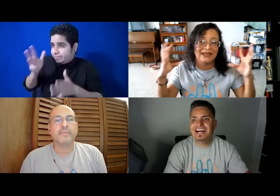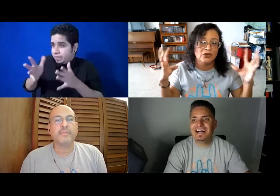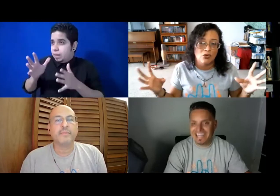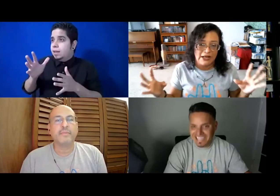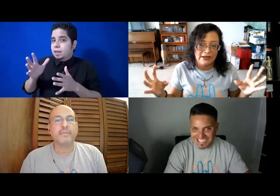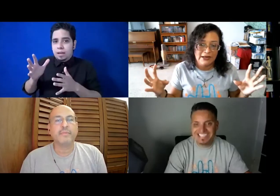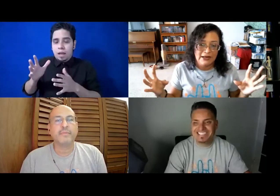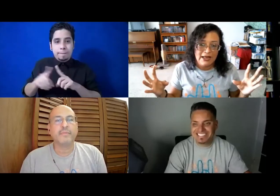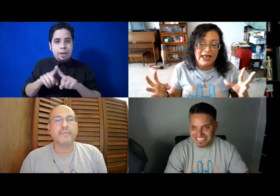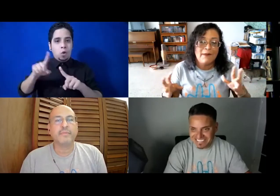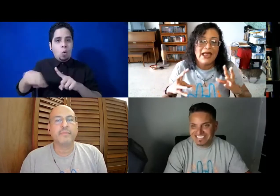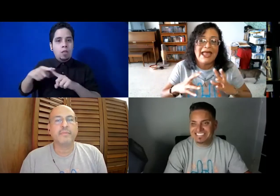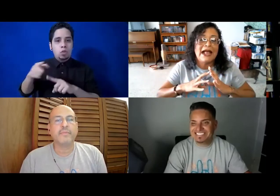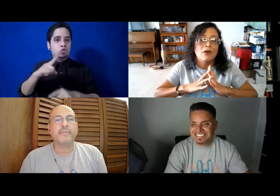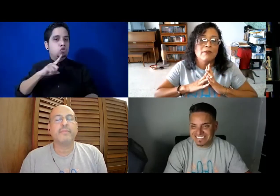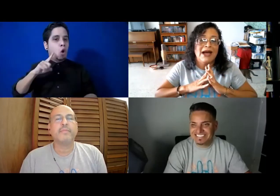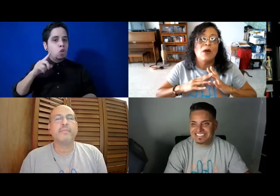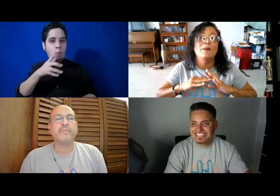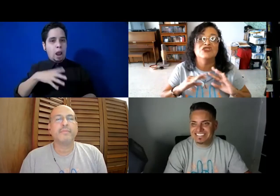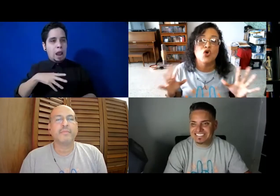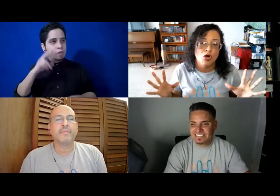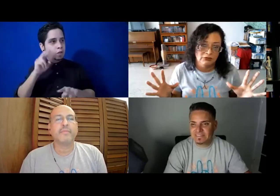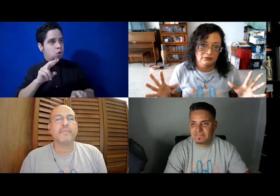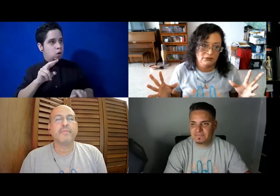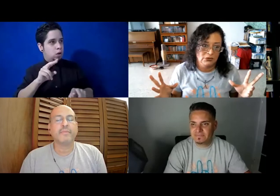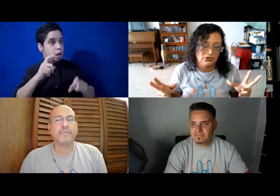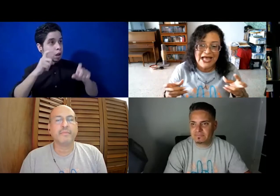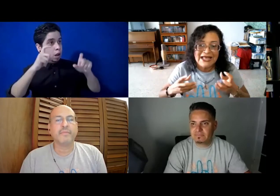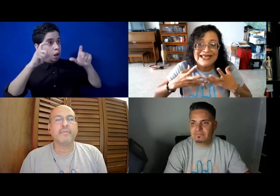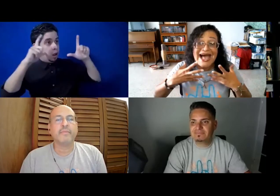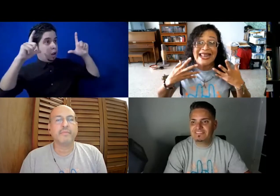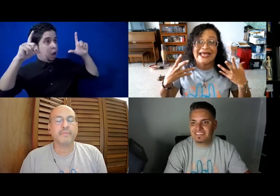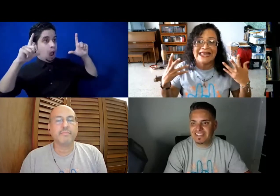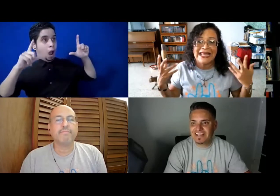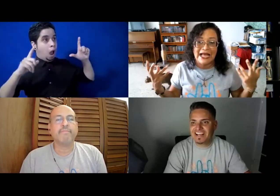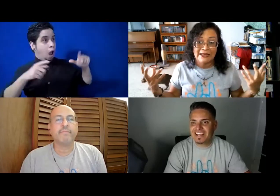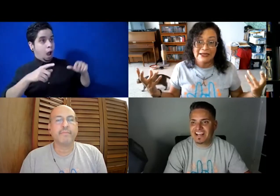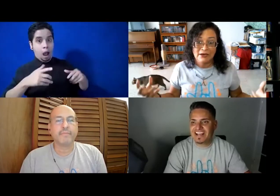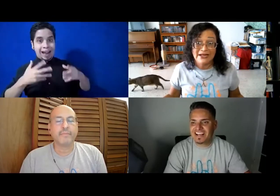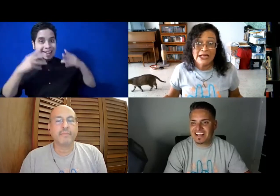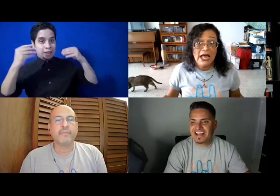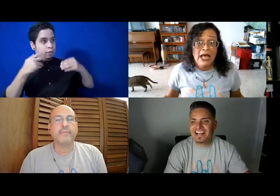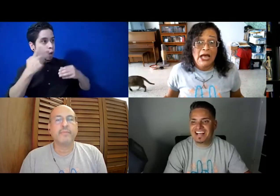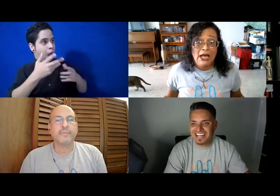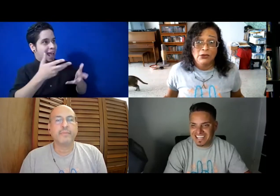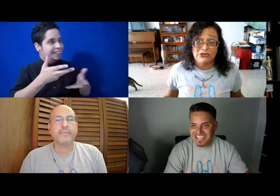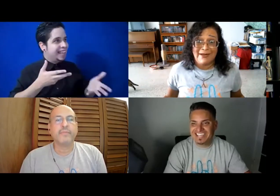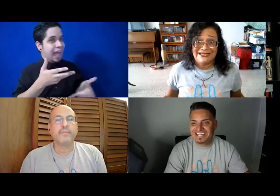señora, era, valía un millón, o sea, esa alegría. Me dice, ¡Ah! ¿Tú sabes